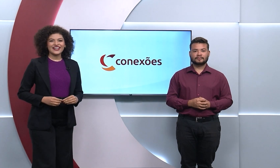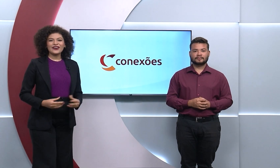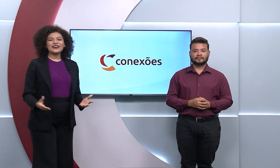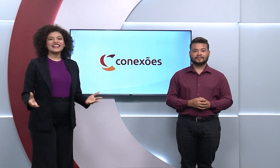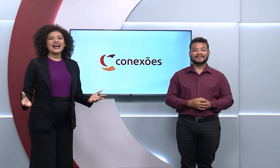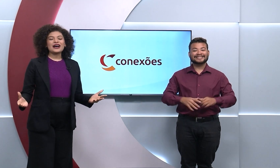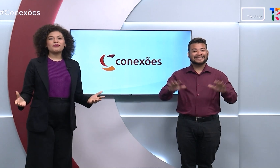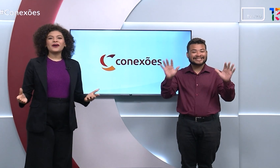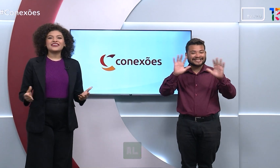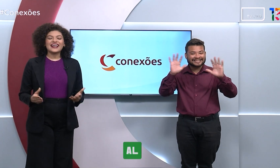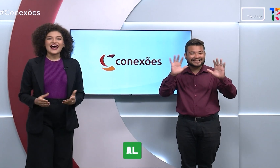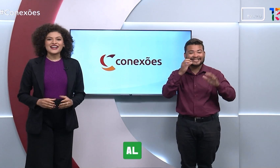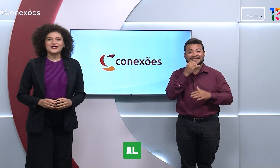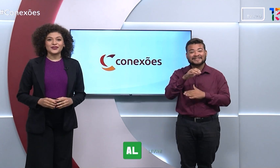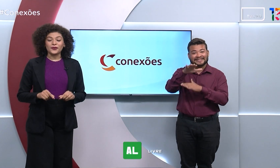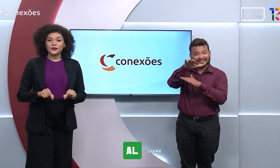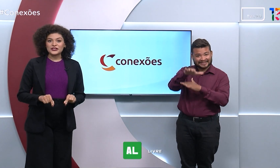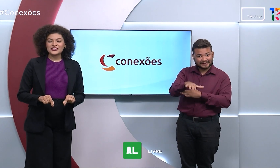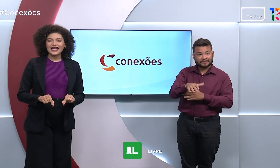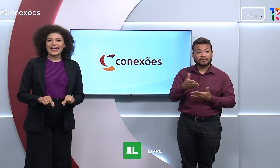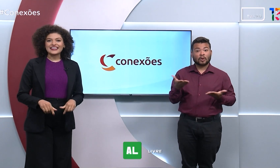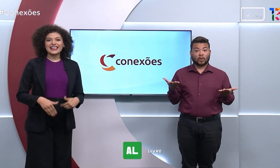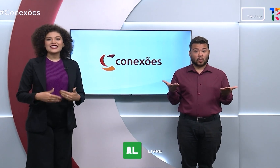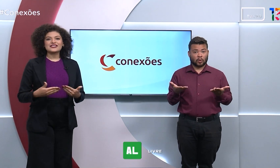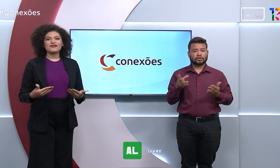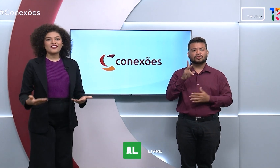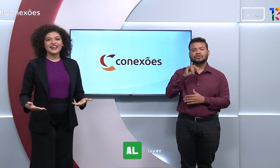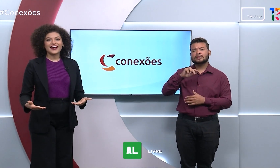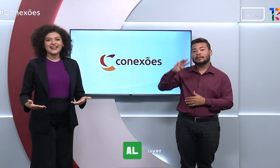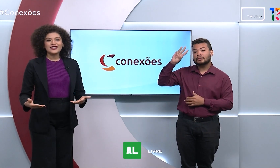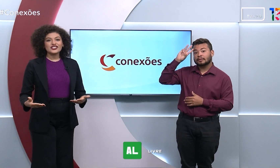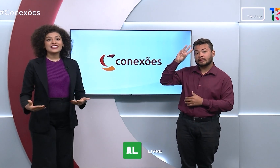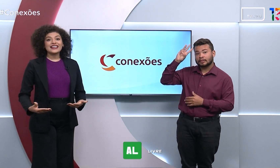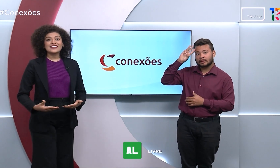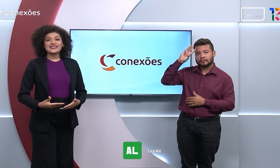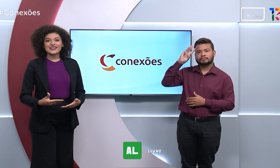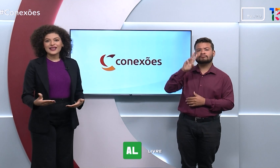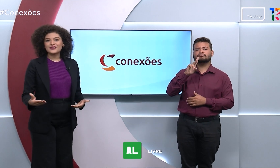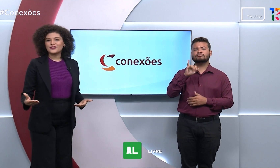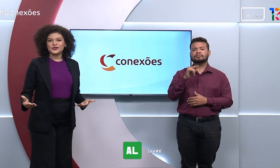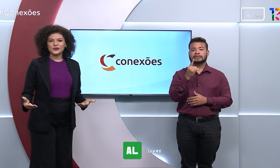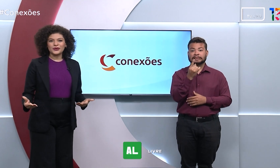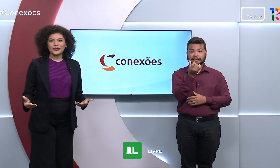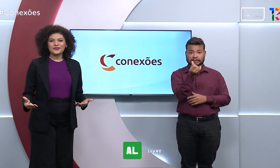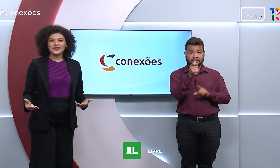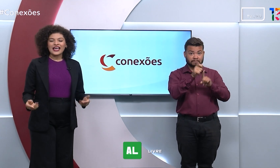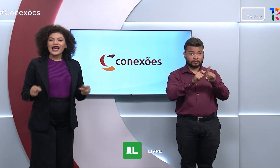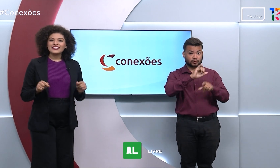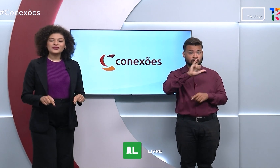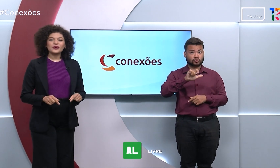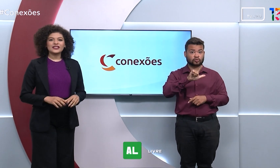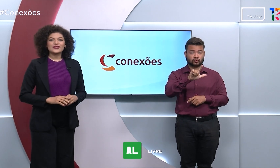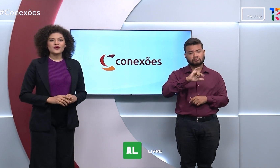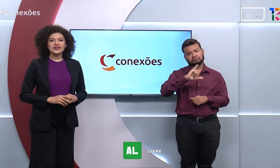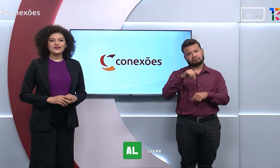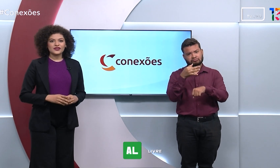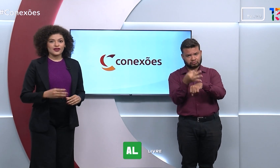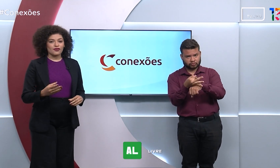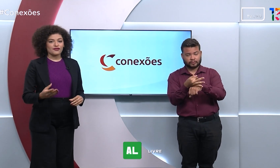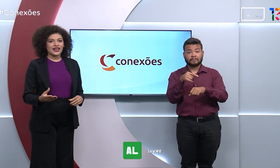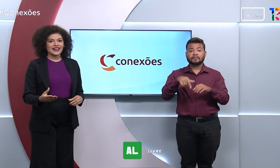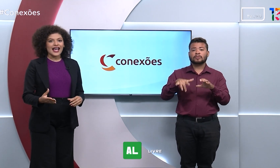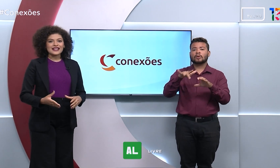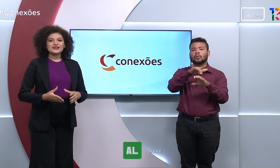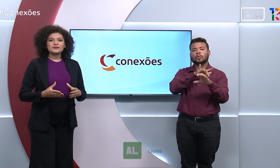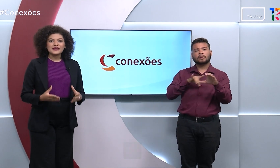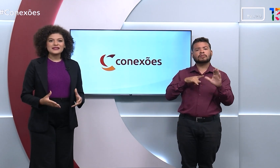Olá, boa tarde! Hoje é terça-feira, dia 16 de julho. Aqui no Conexões você